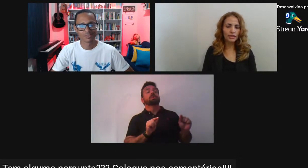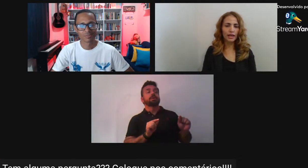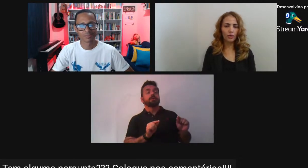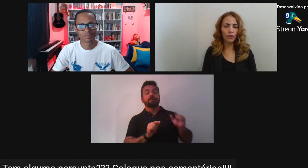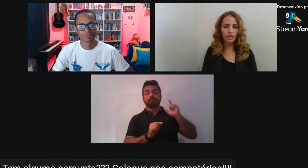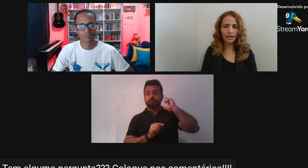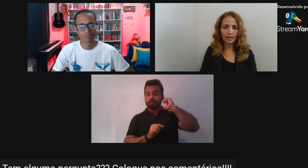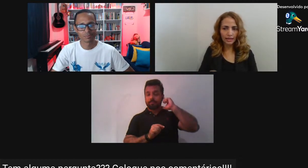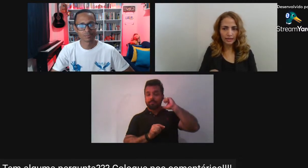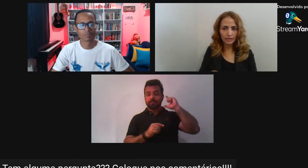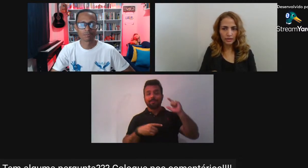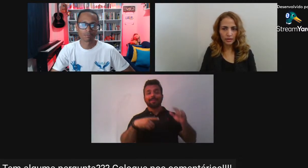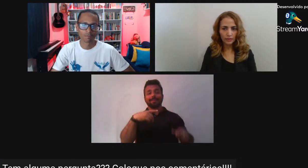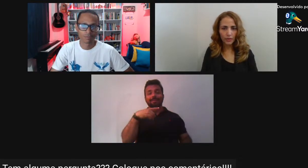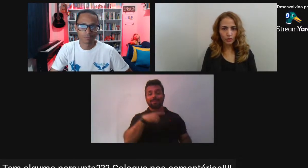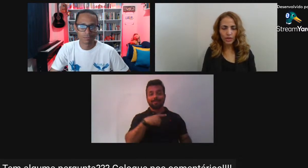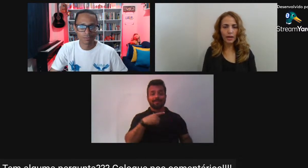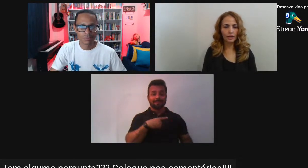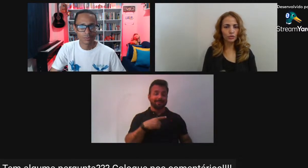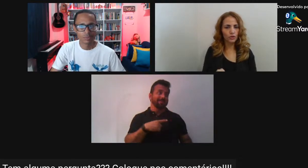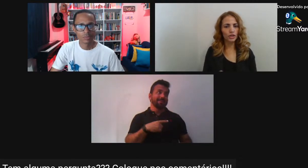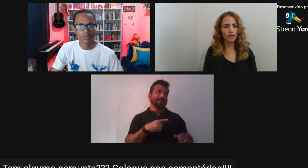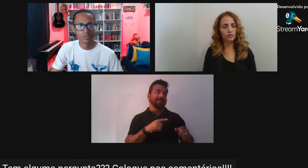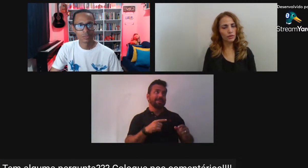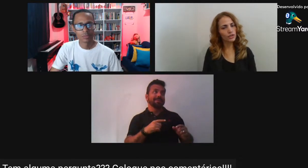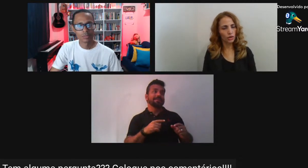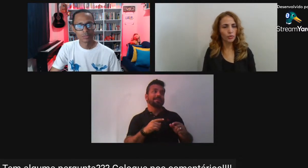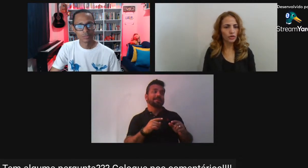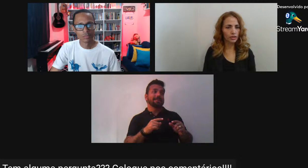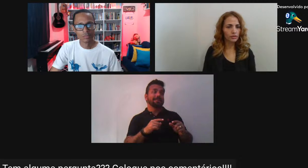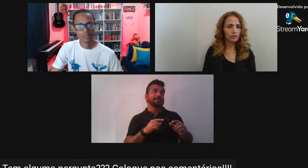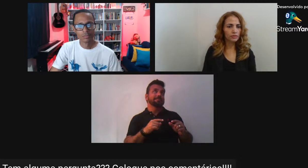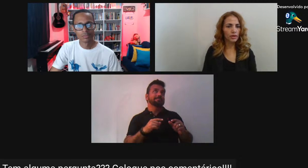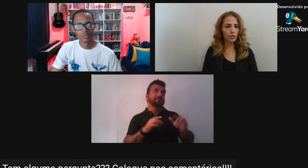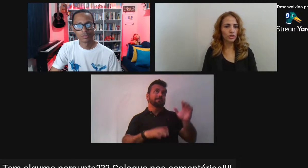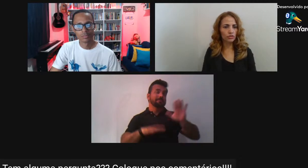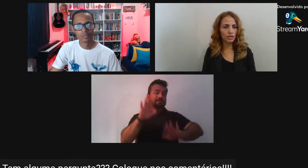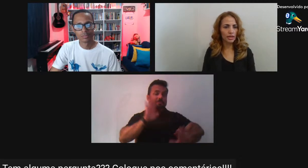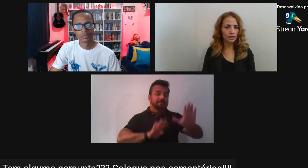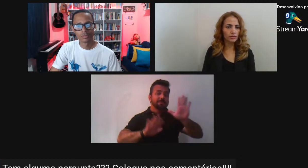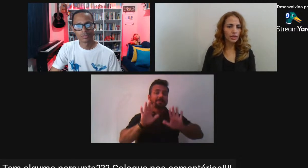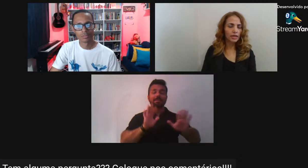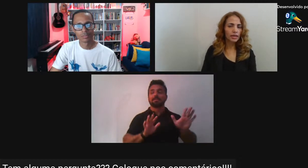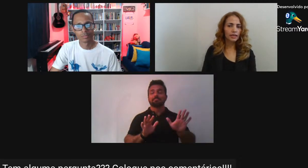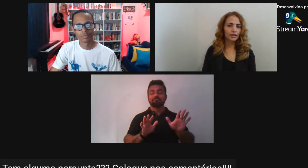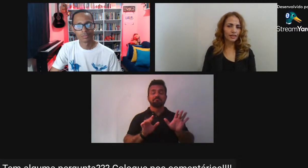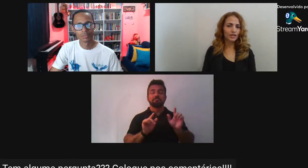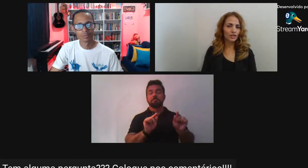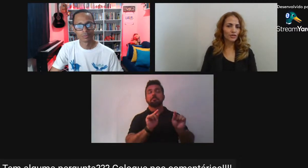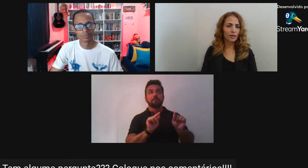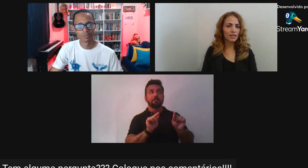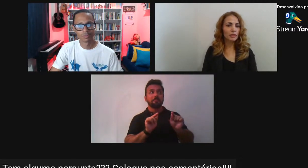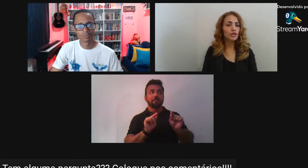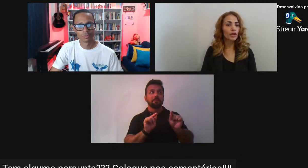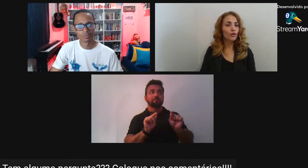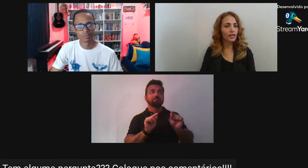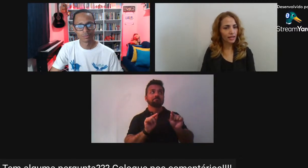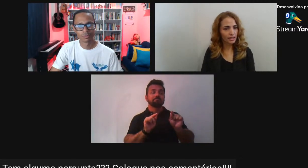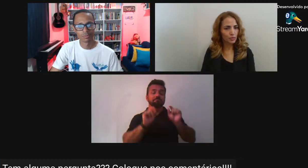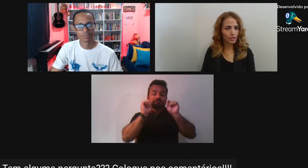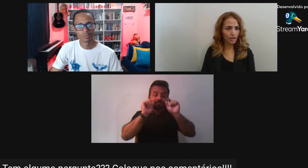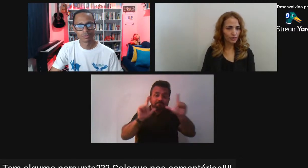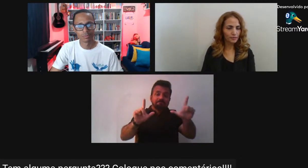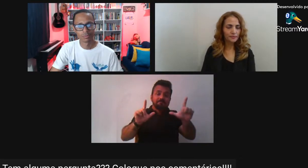violência policial Eu acho que ela tem O trabalho O projeto E eu acho que é um projeto É um projeto de Estado Que a gente não sabe Exatamente quem